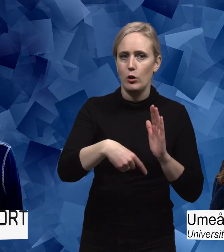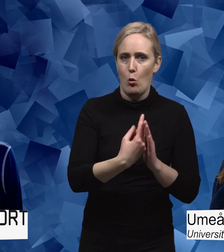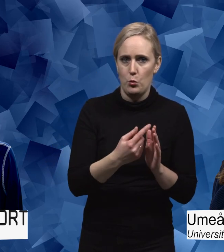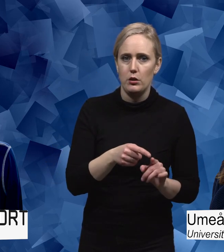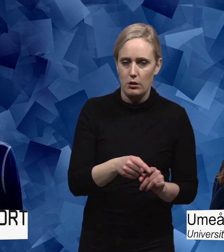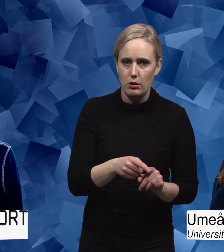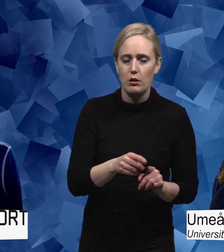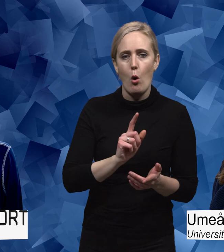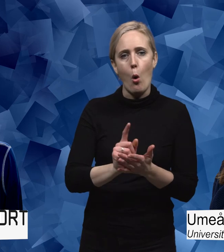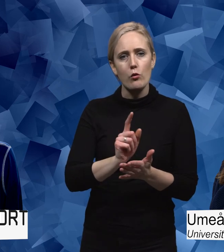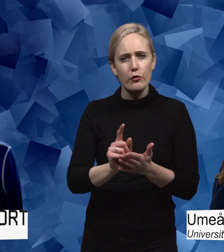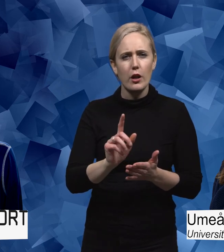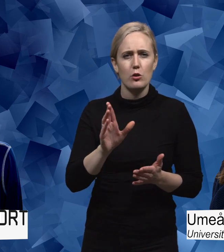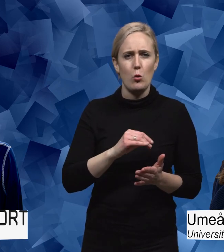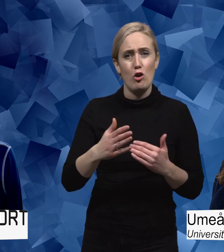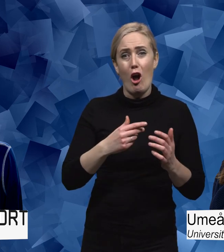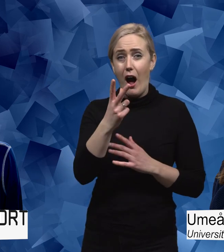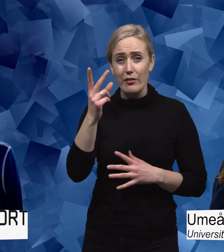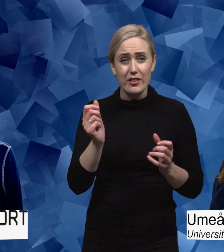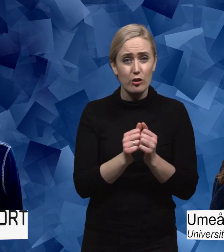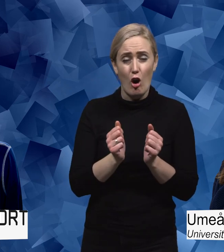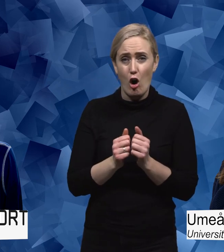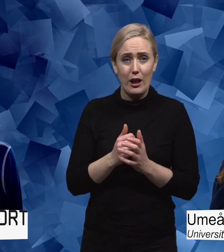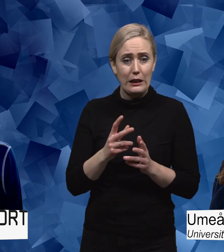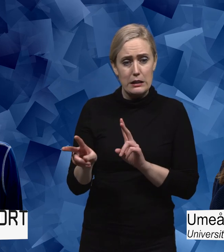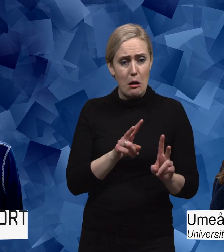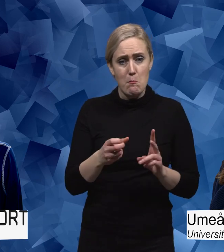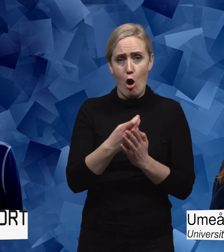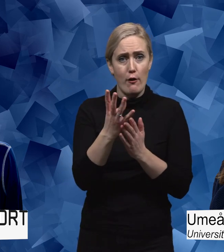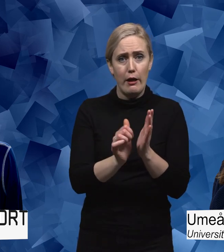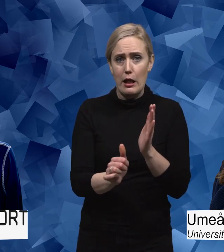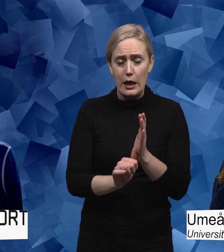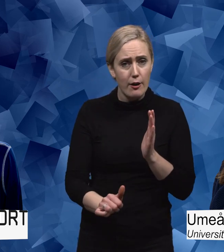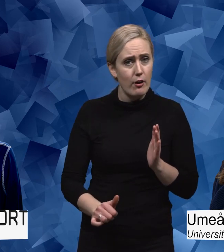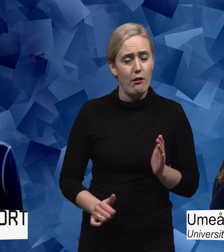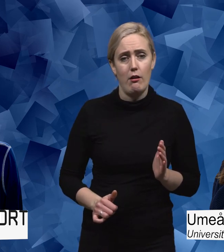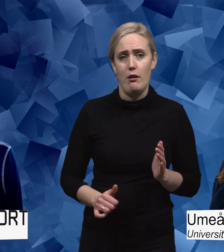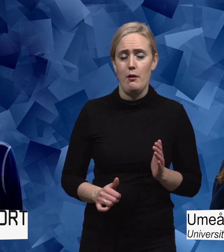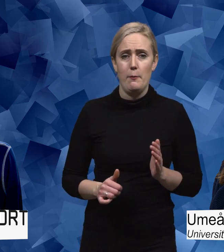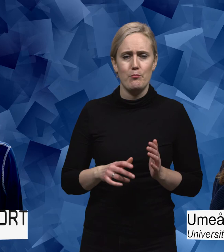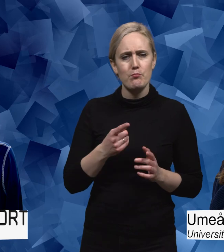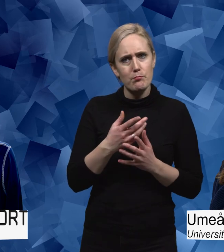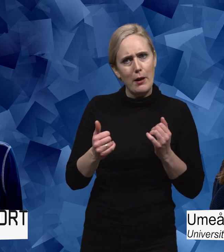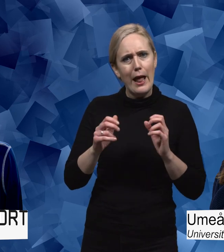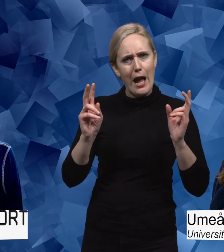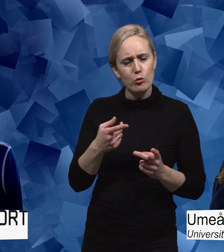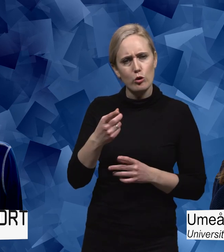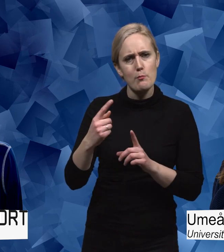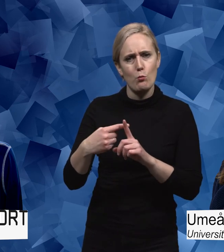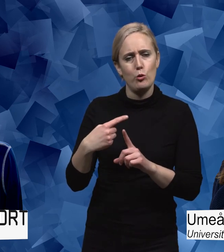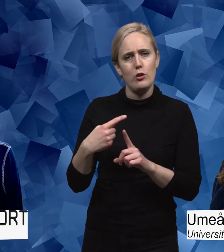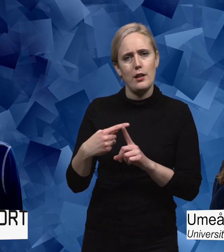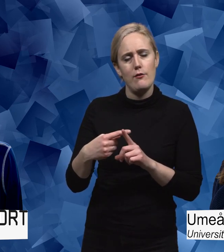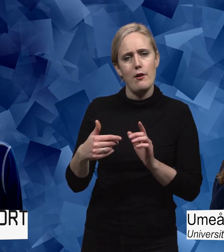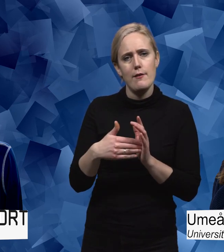ämnet idrott och hälsa. Alltså att de ofta hade fått göra andra saker än resten av klassen och så vidare. Men de var överlag positiva